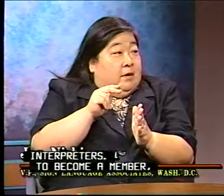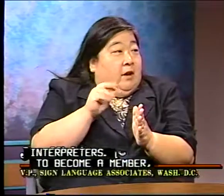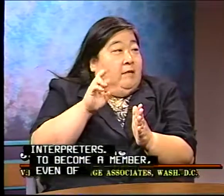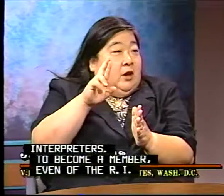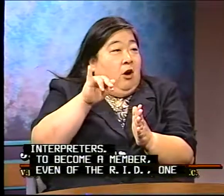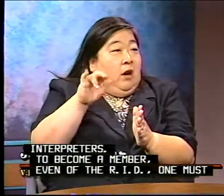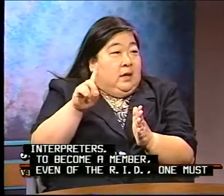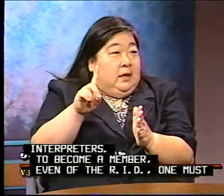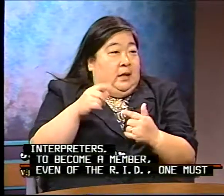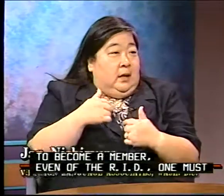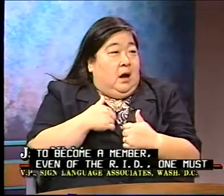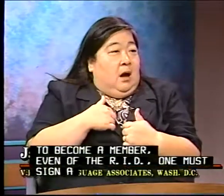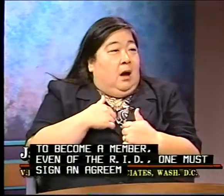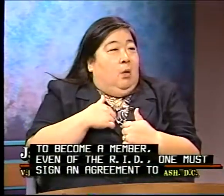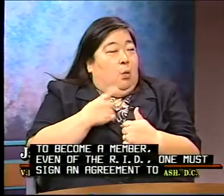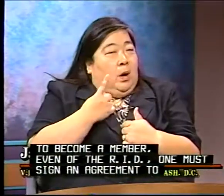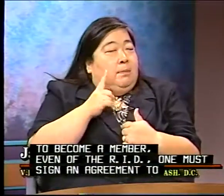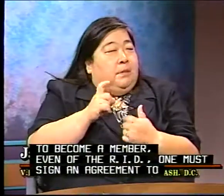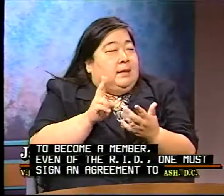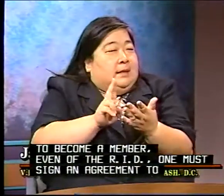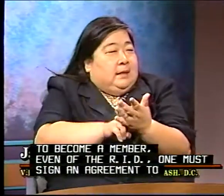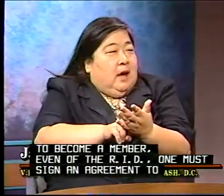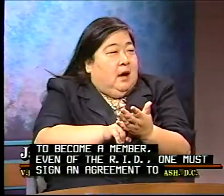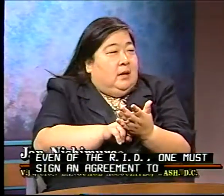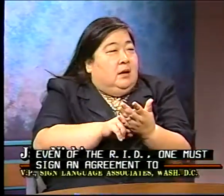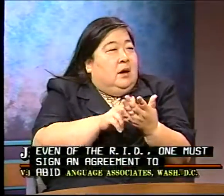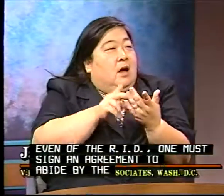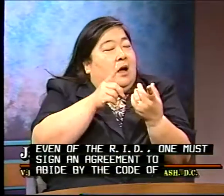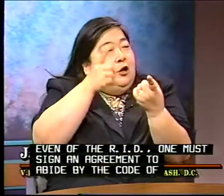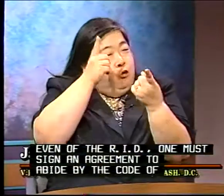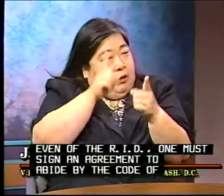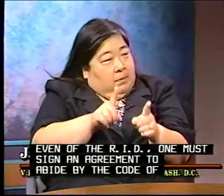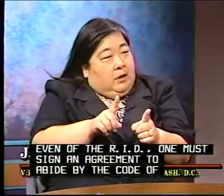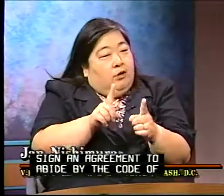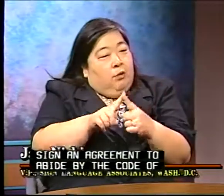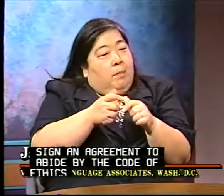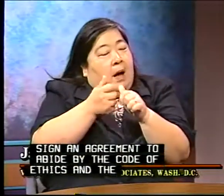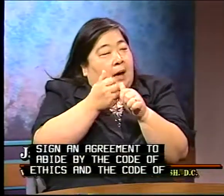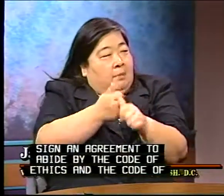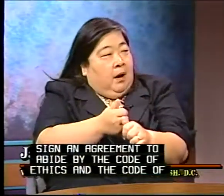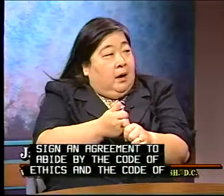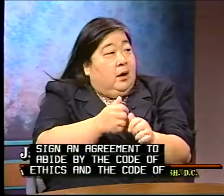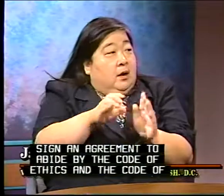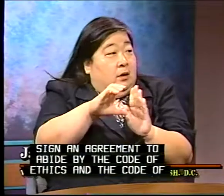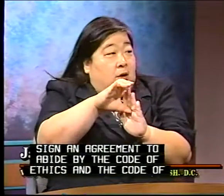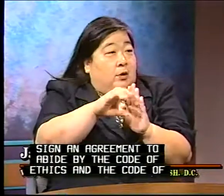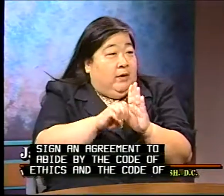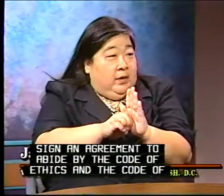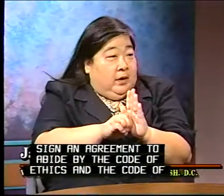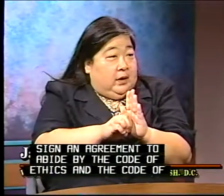of the RID, one must sign an agreement to abide by the Code of Ethics.